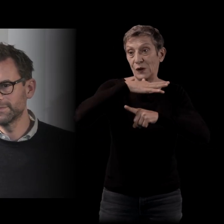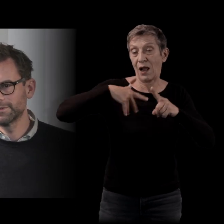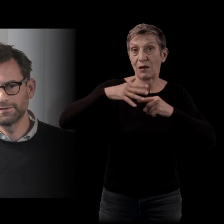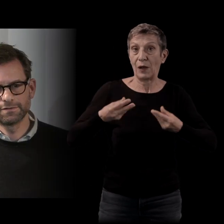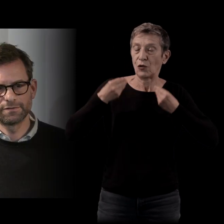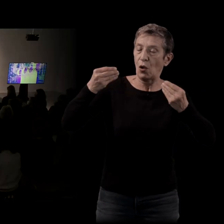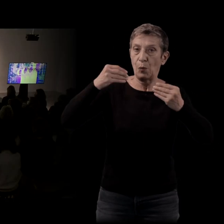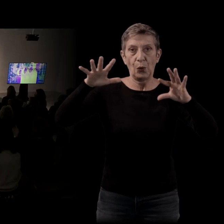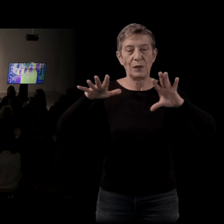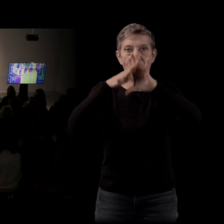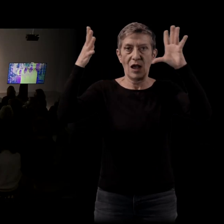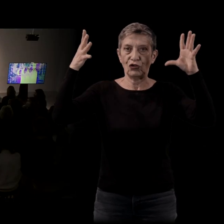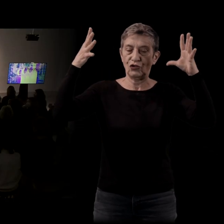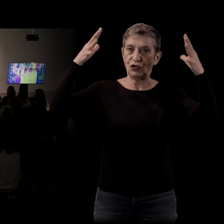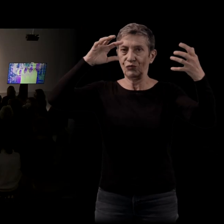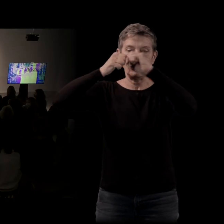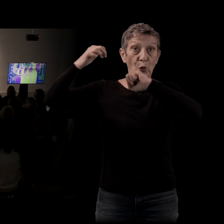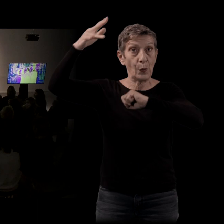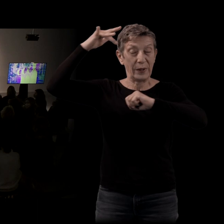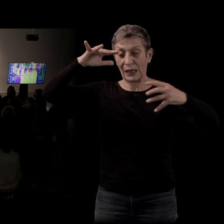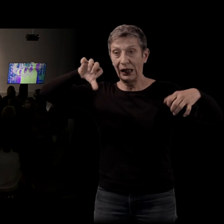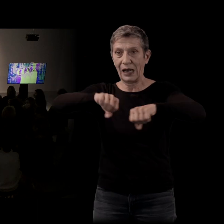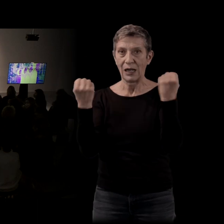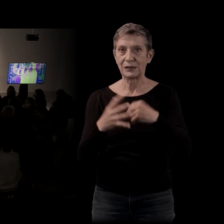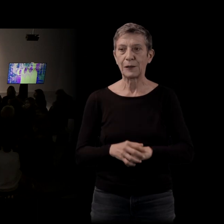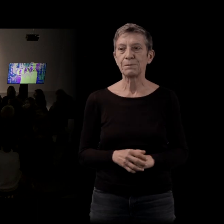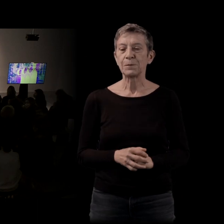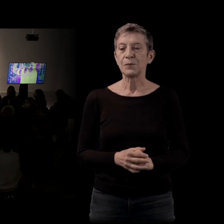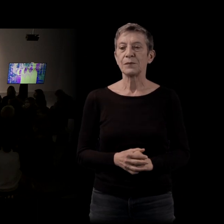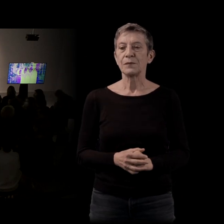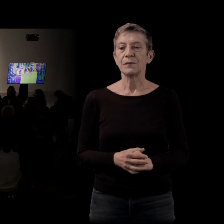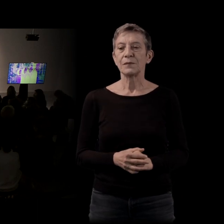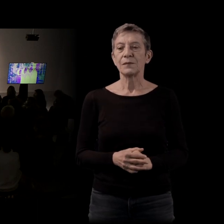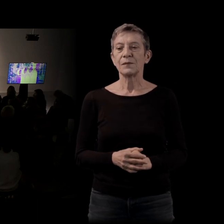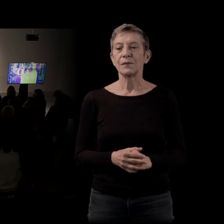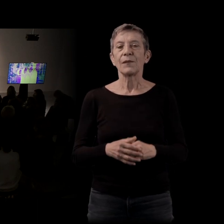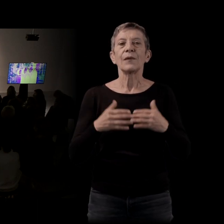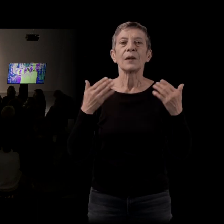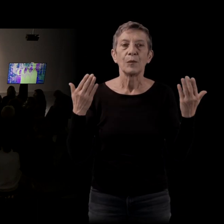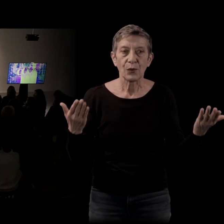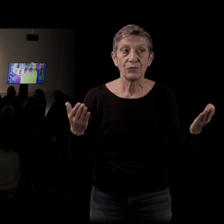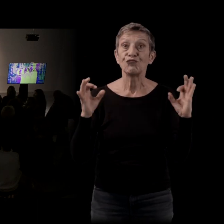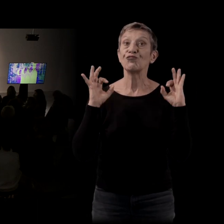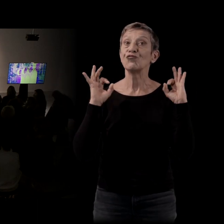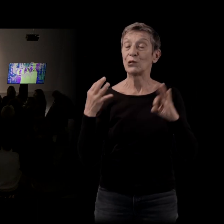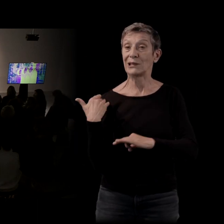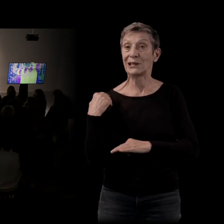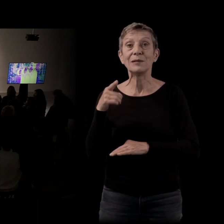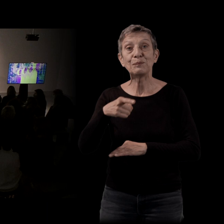Monsieur. Est-ce que, vous venez juste de parler de votre rapport à la sociologie maintenant, est-ce que